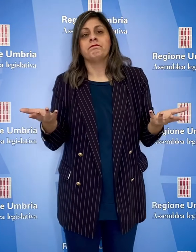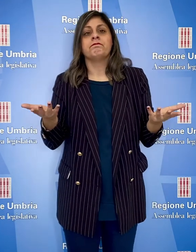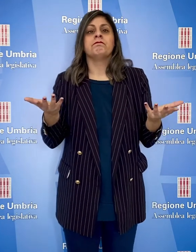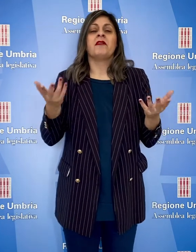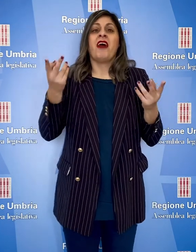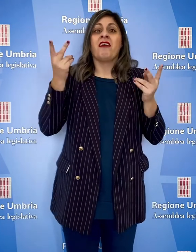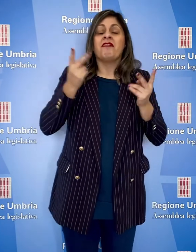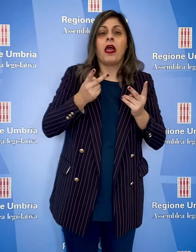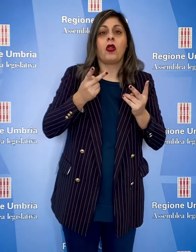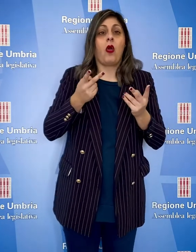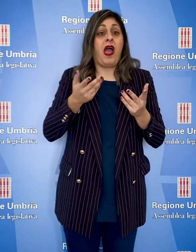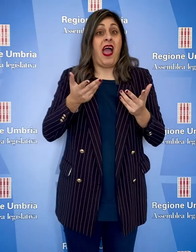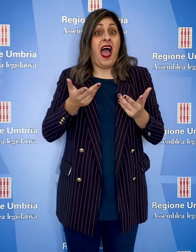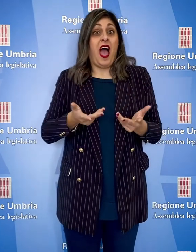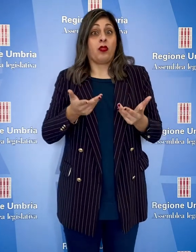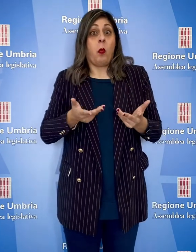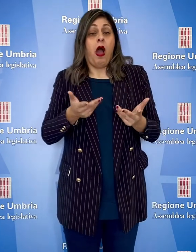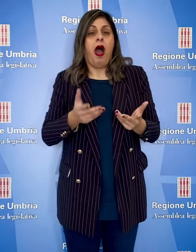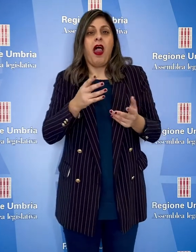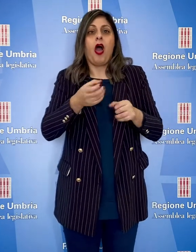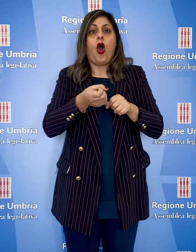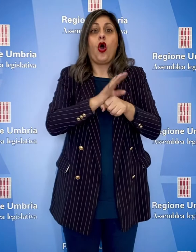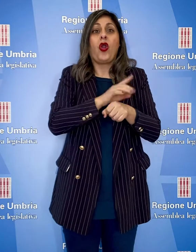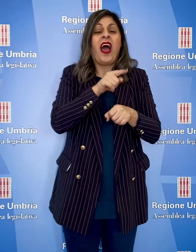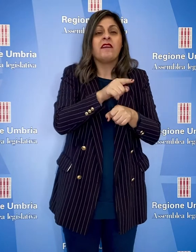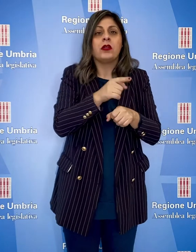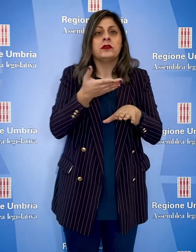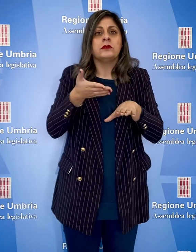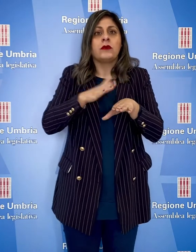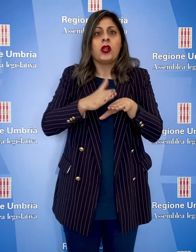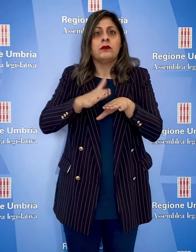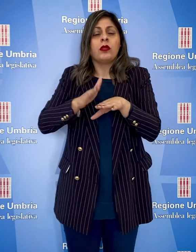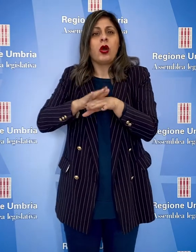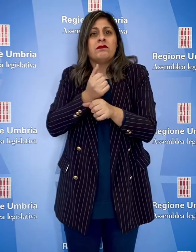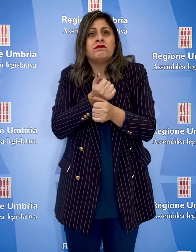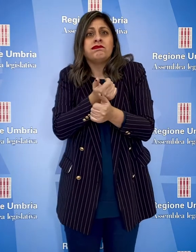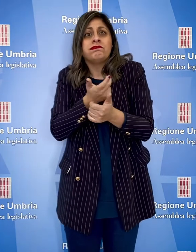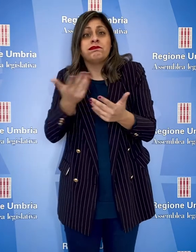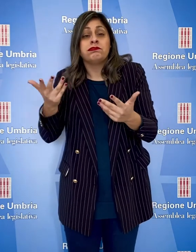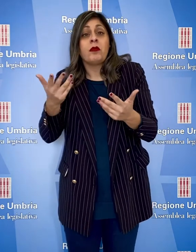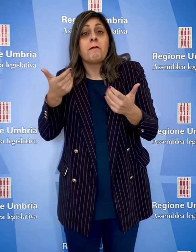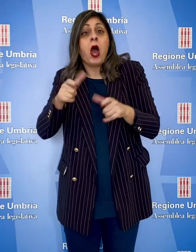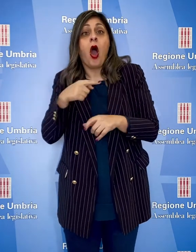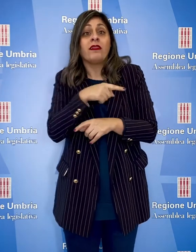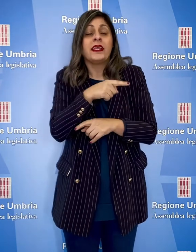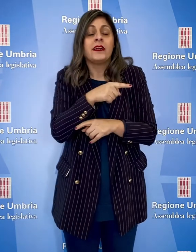difficile definire e pesare il contributo del Covid nel definire la mortalità.